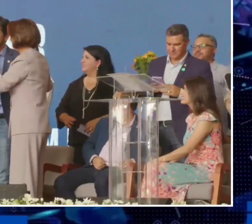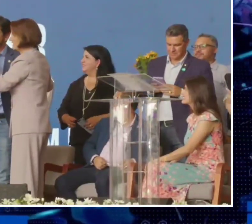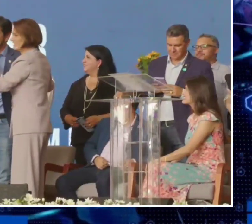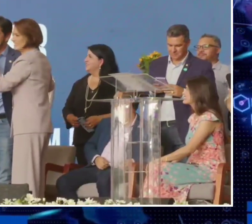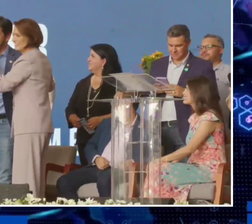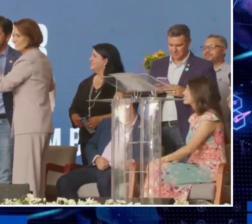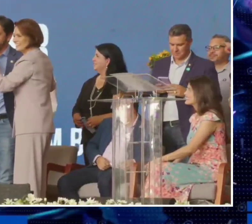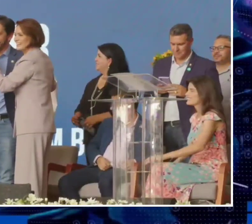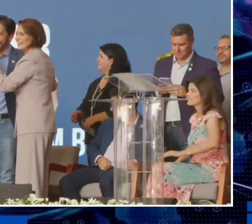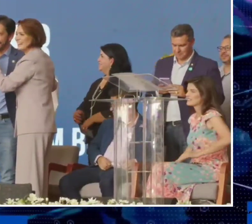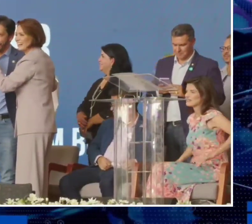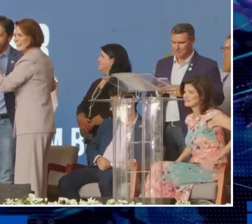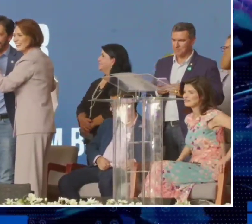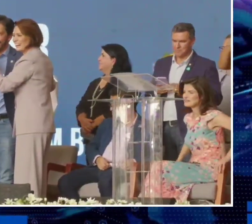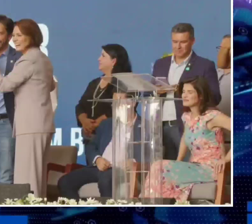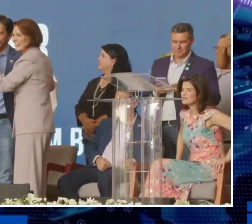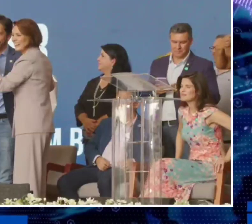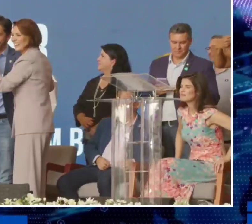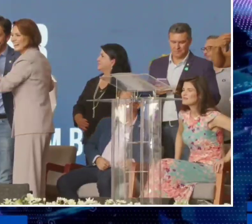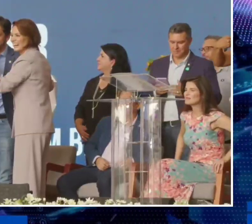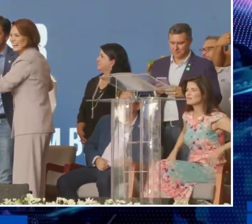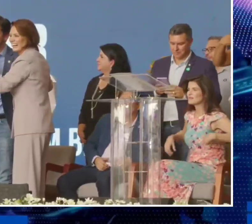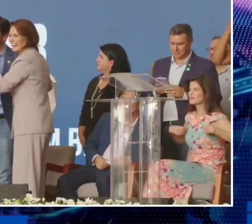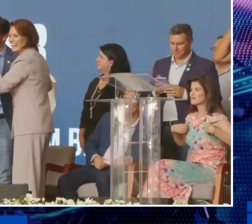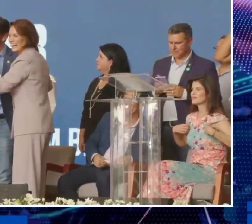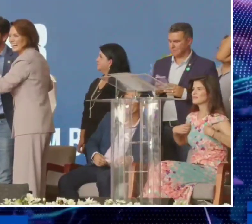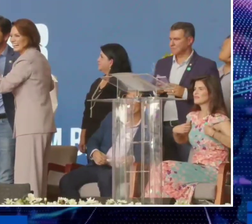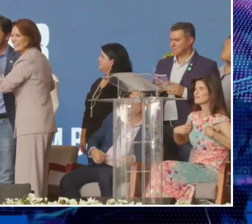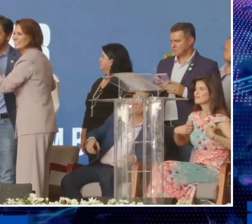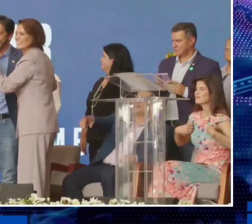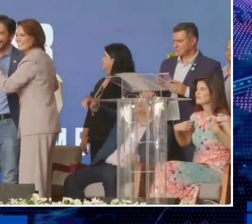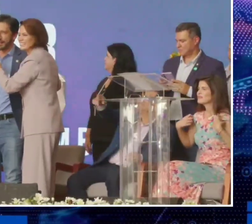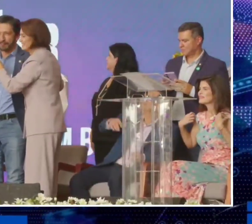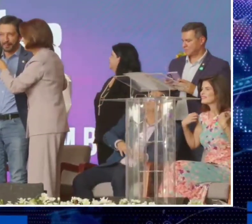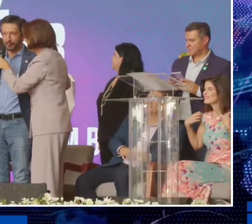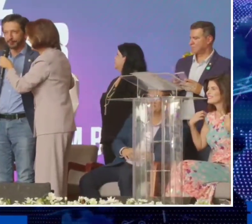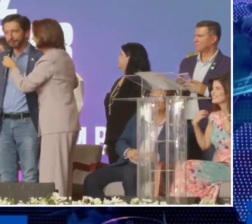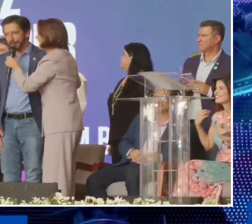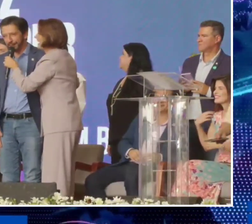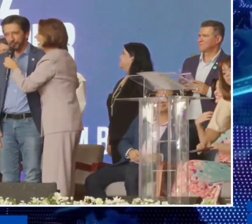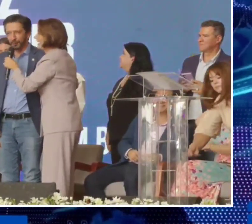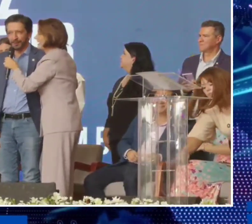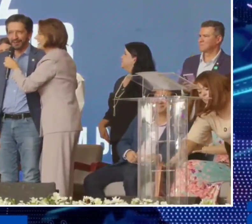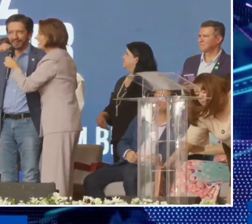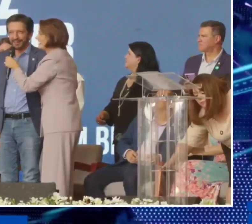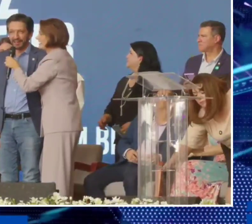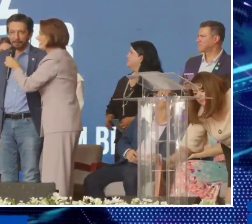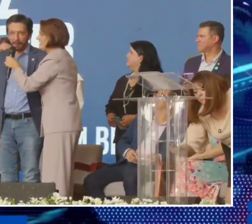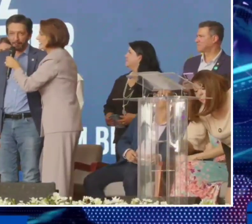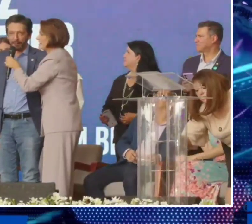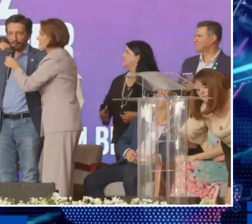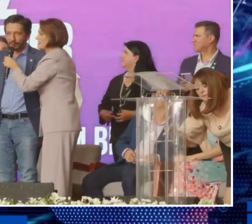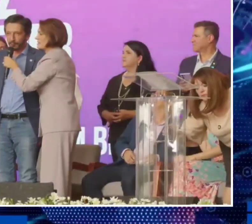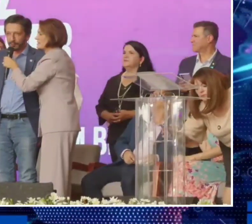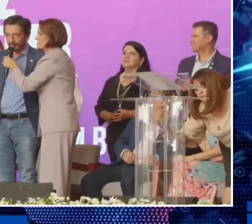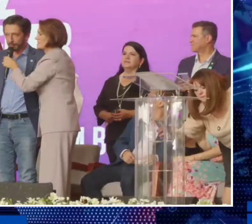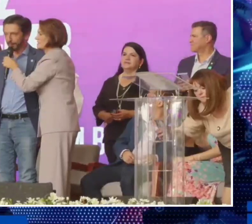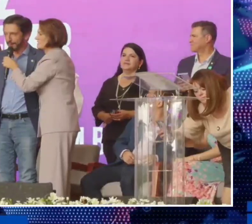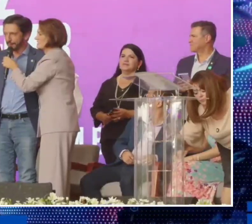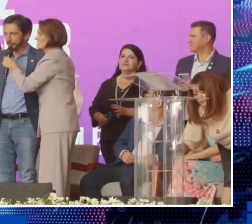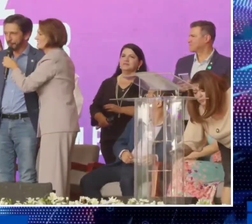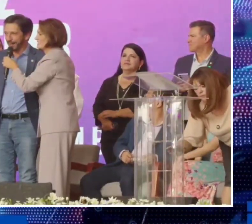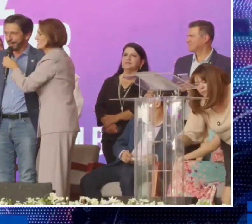Leste, tem Zona Norte, Itaim Paulista, Itaquera, Guaianazes, tem Peru, Espirituba, Capão Redondo,